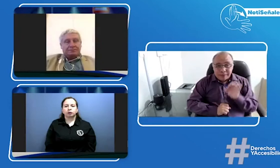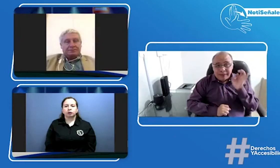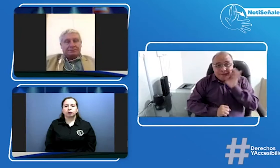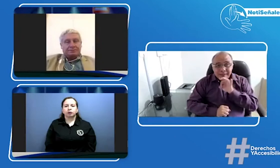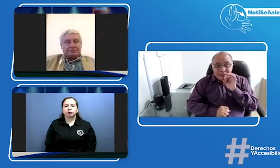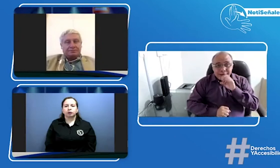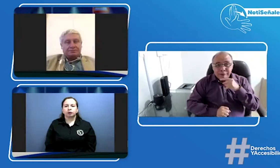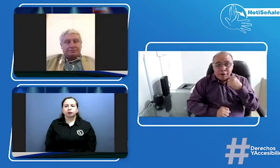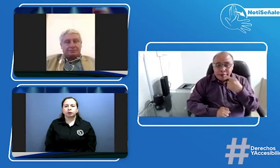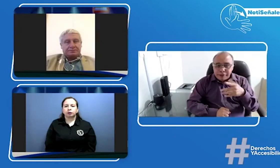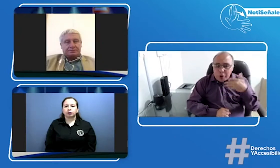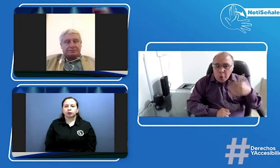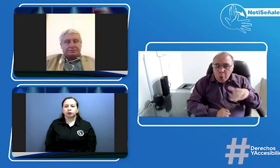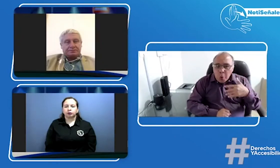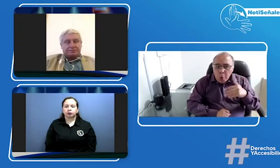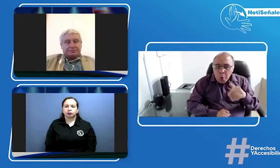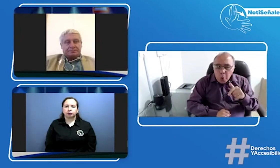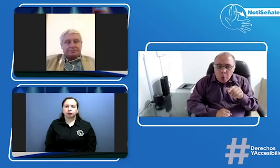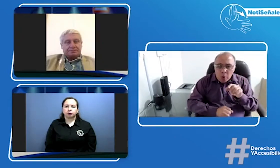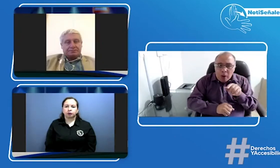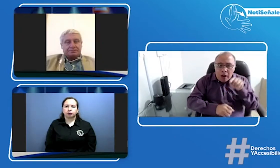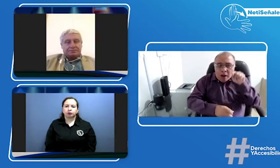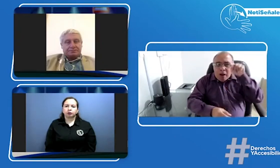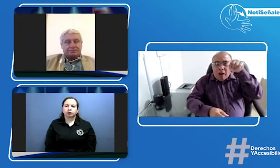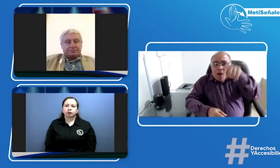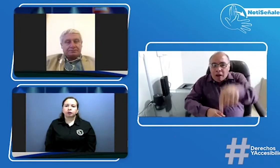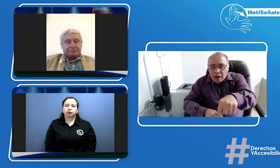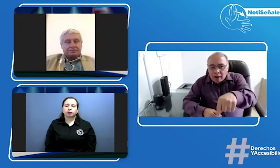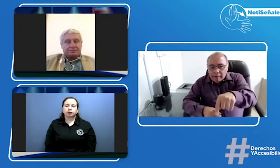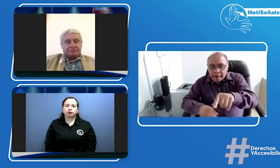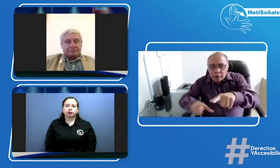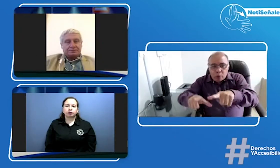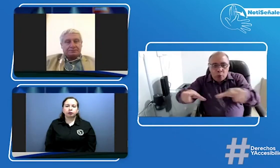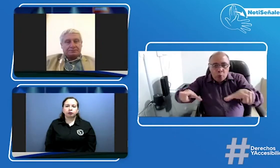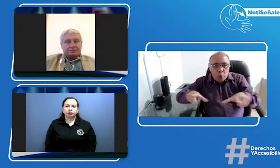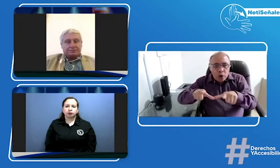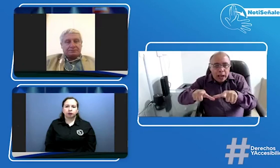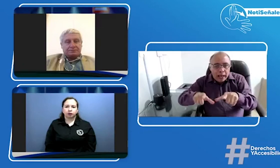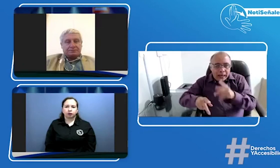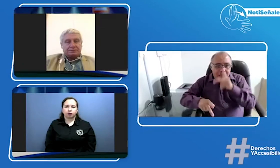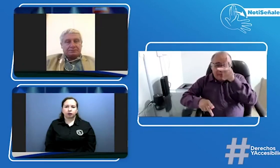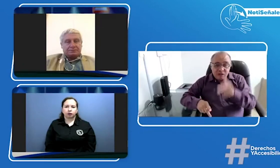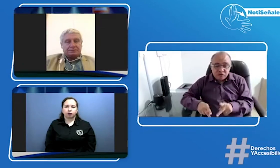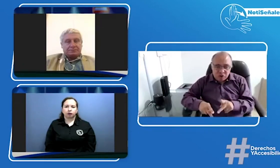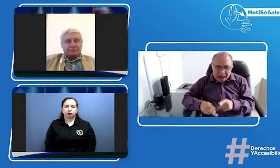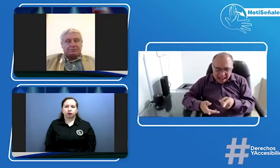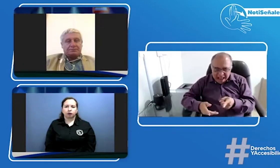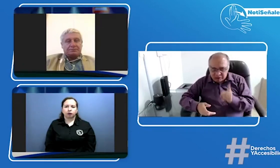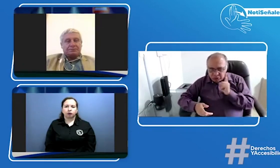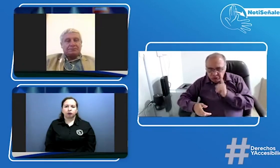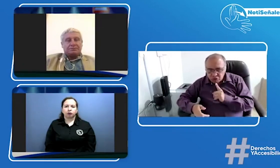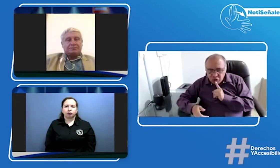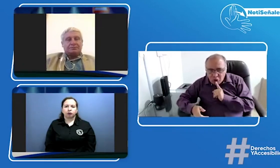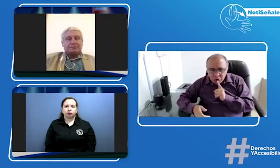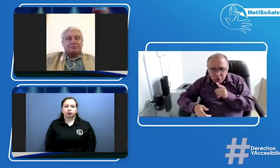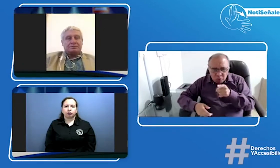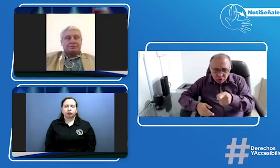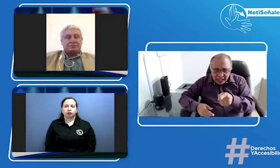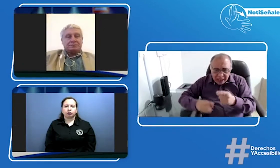Villavicencio nos está diciendo algo similar esta persona nos dice tengo que ir a ese lugar